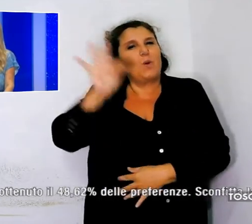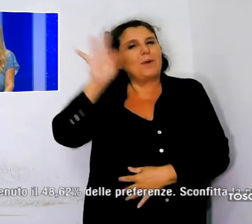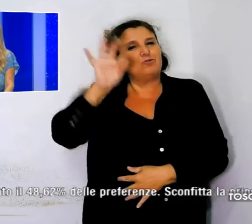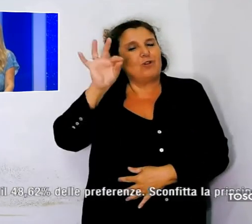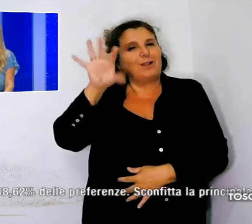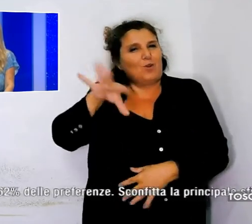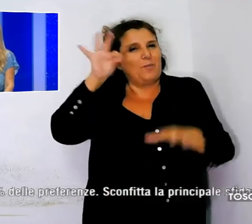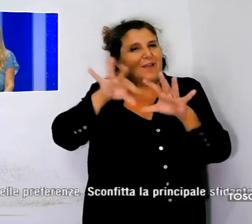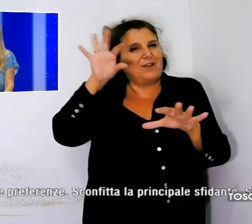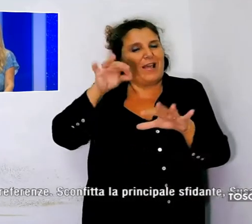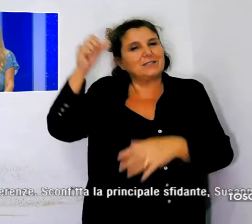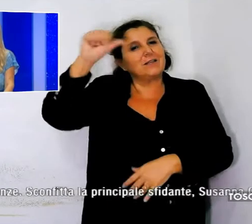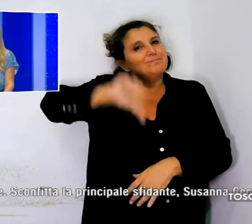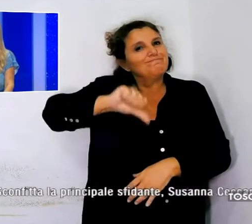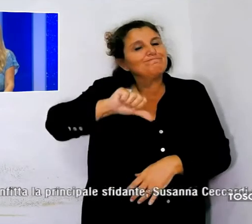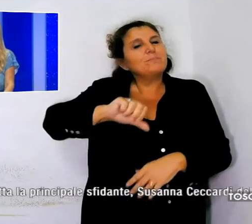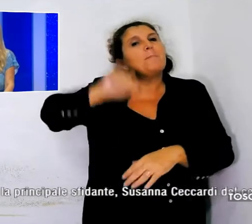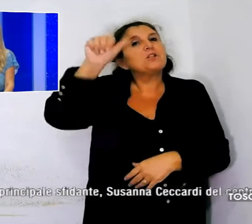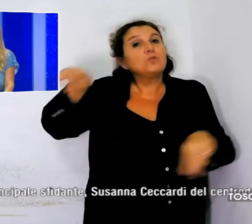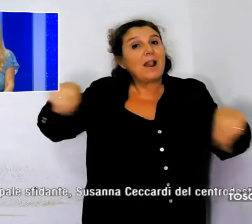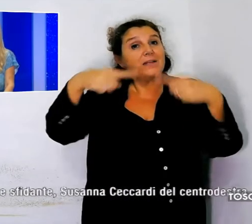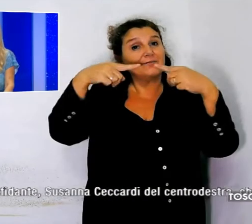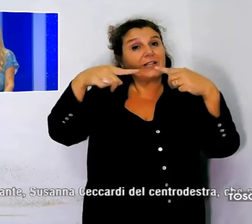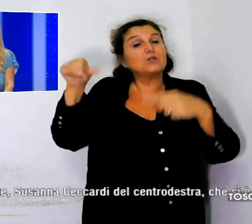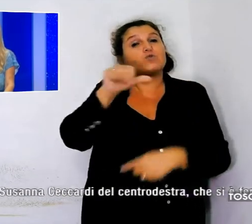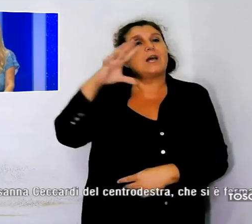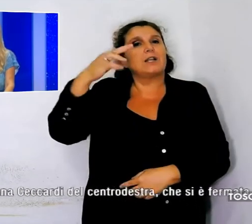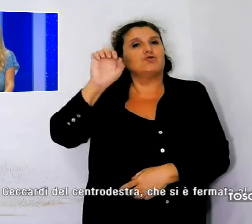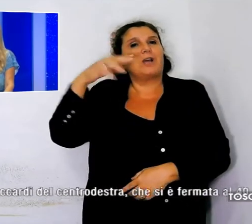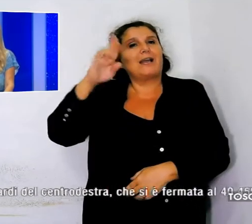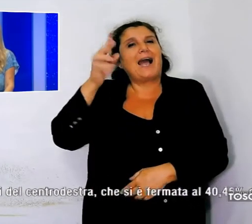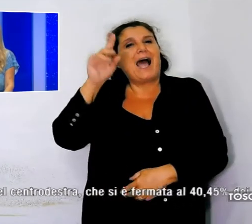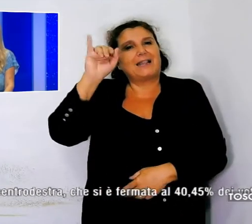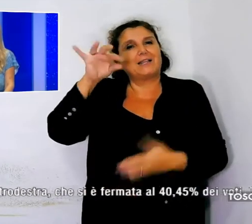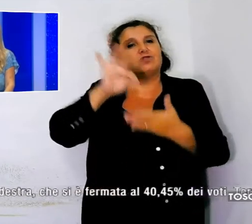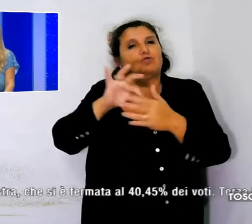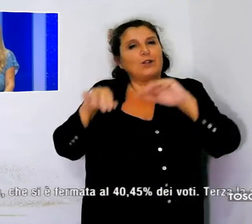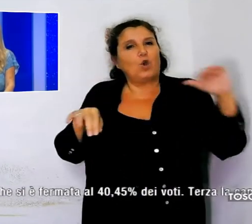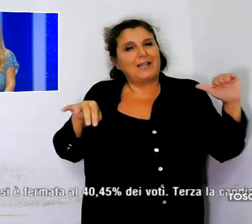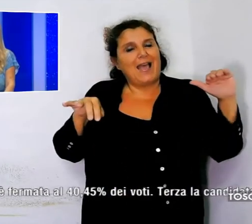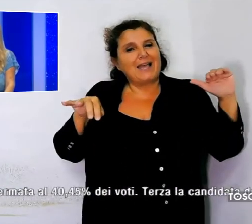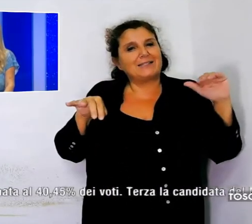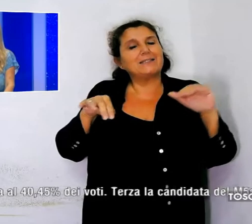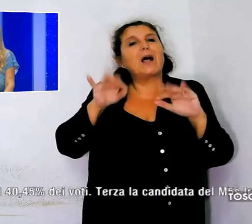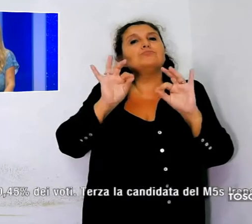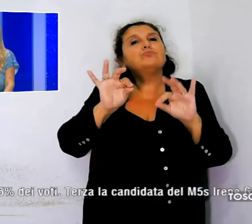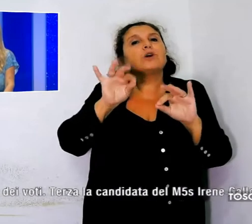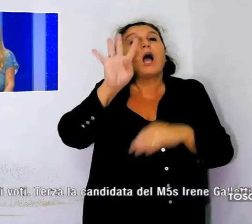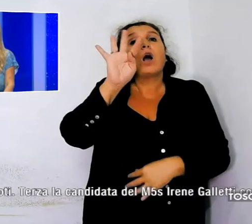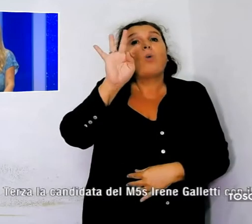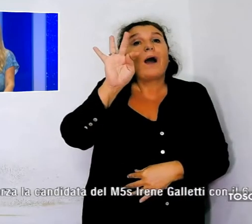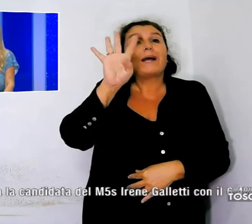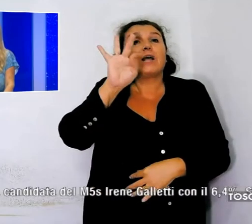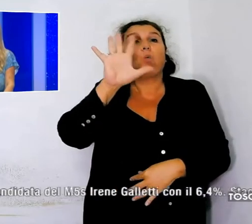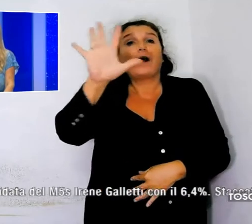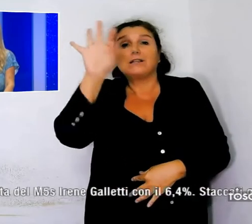Sconfitta la principale sfidante, Susanna Ceccardi del centro-destra, che si è fermata al 40-45% dei